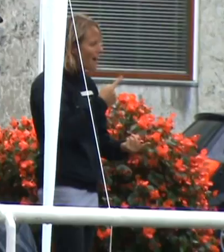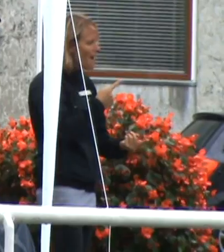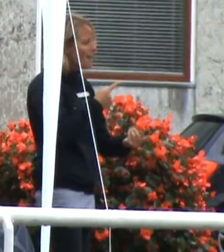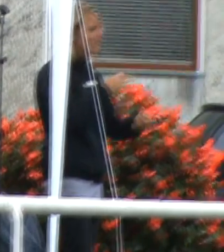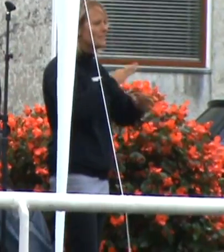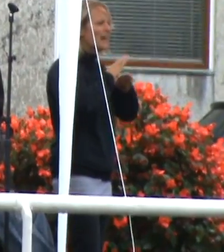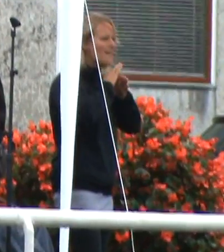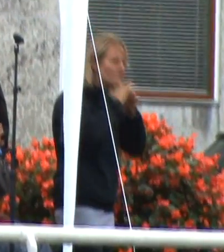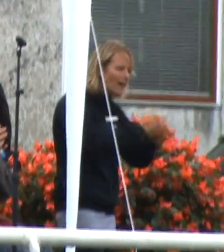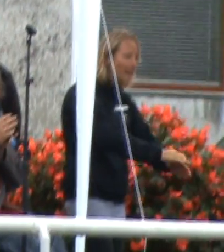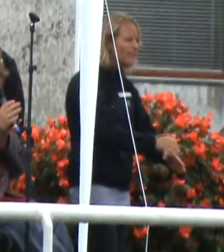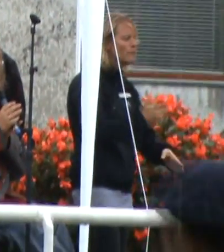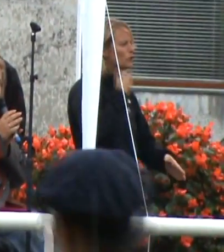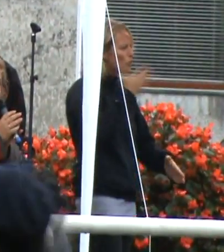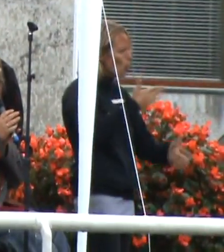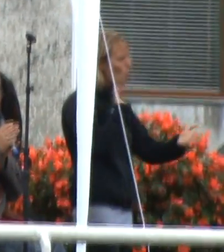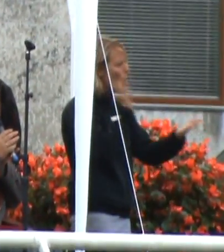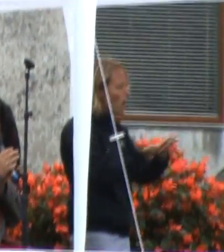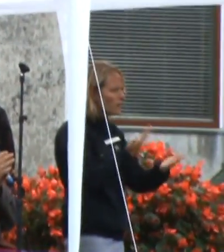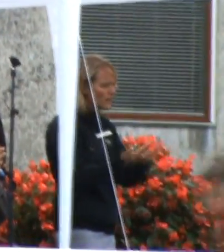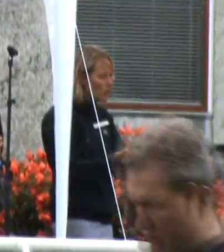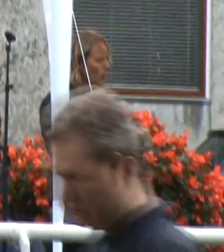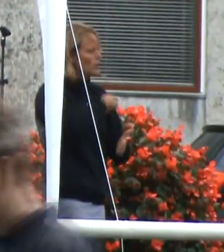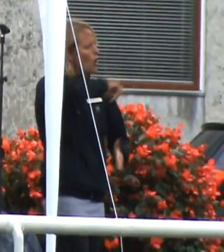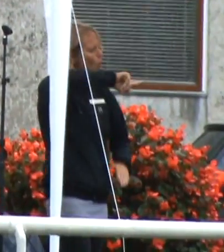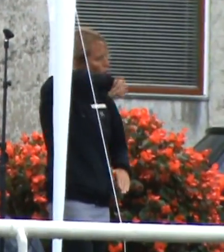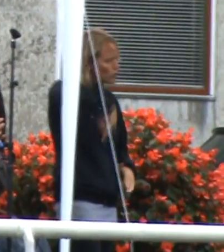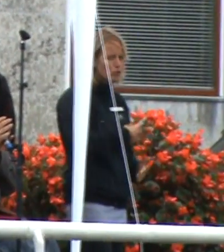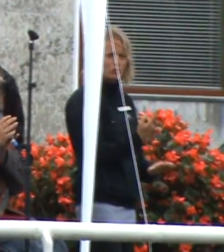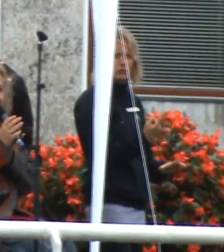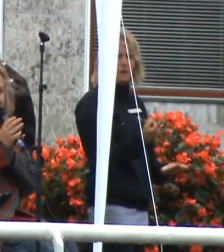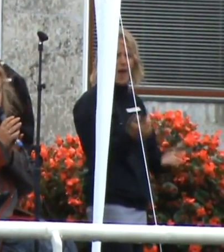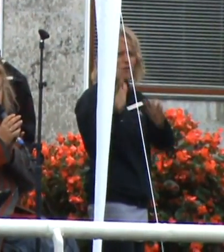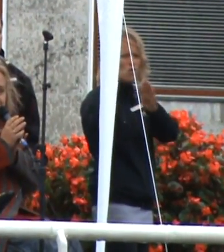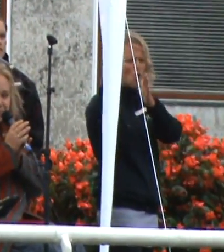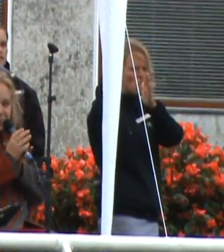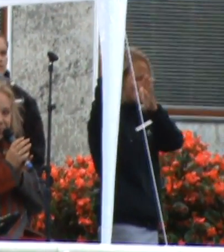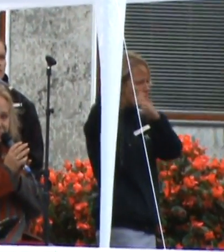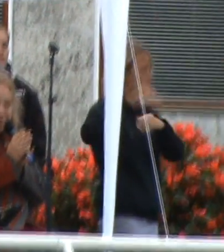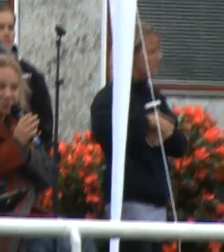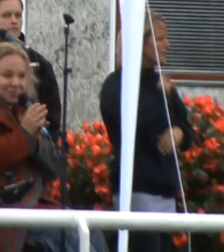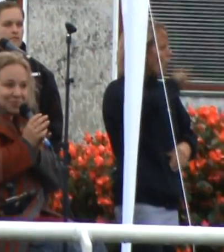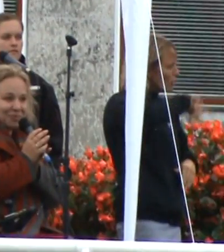skal være de gode rådgivere. Hvem vi også bare er eksperterne.